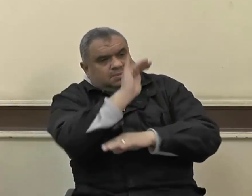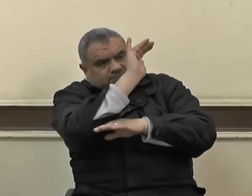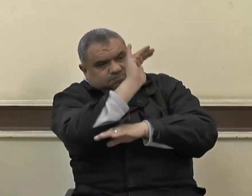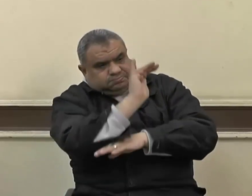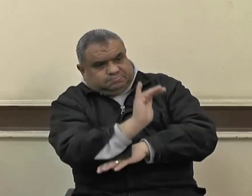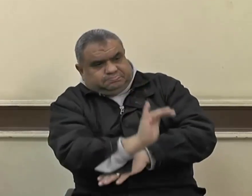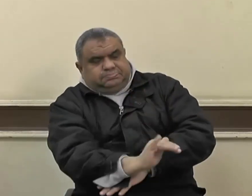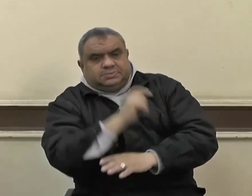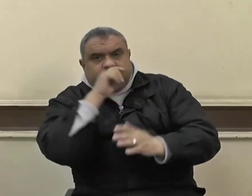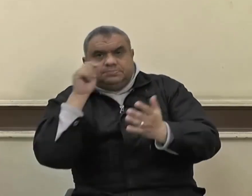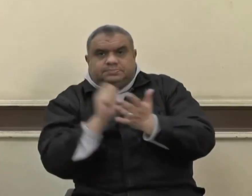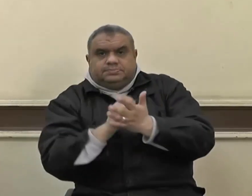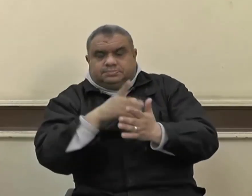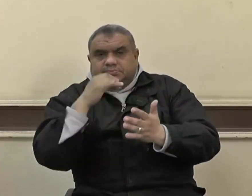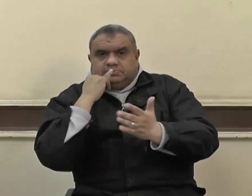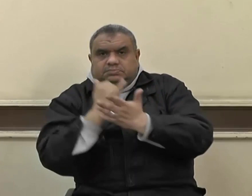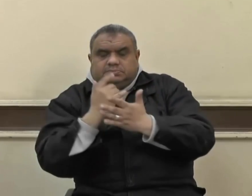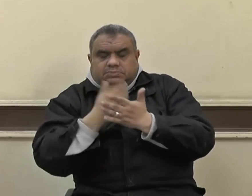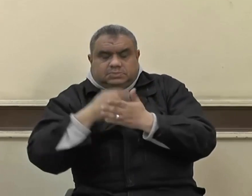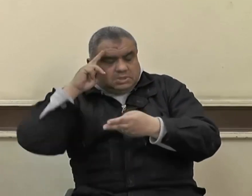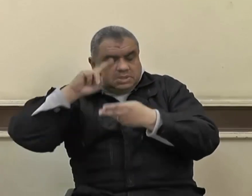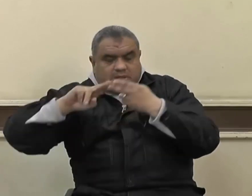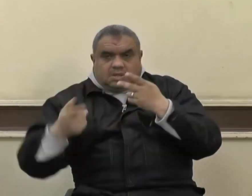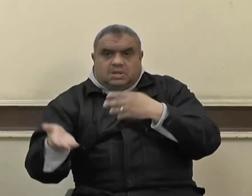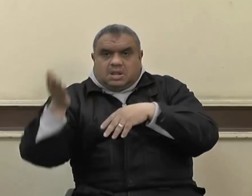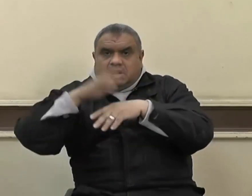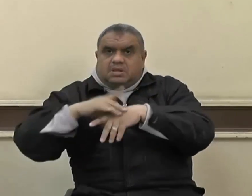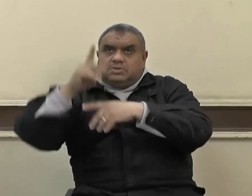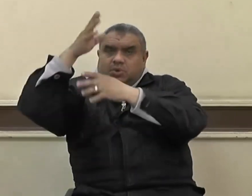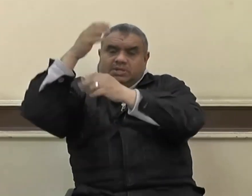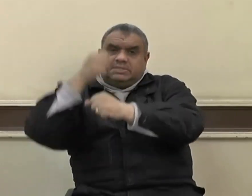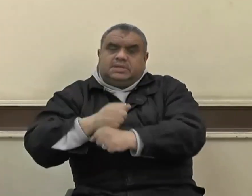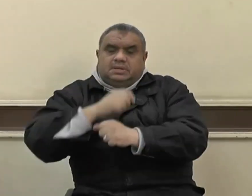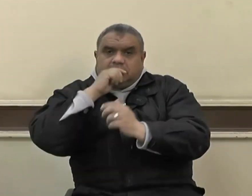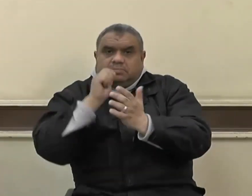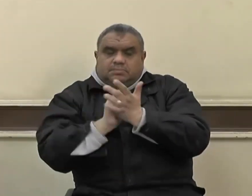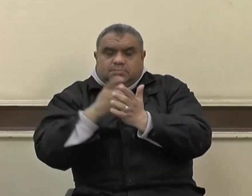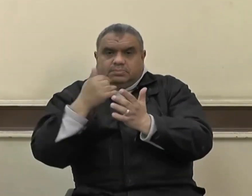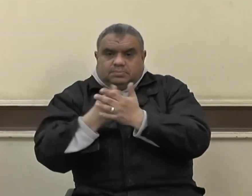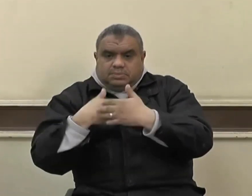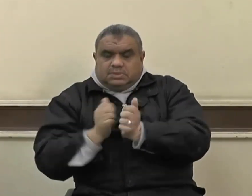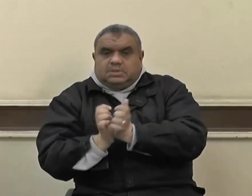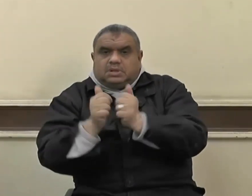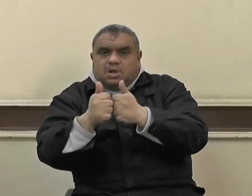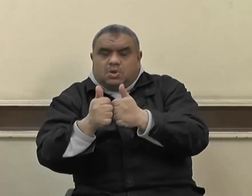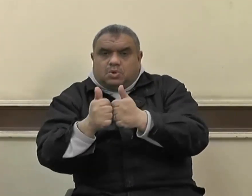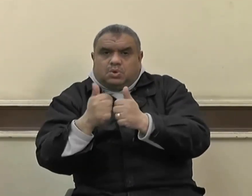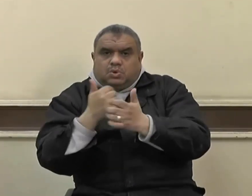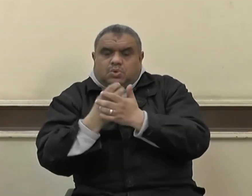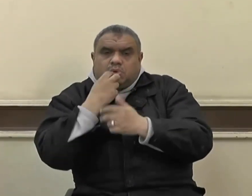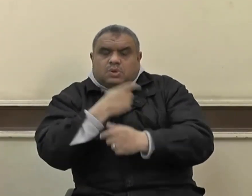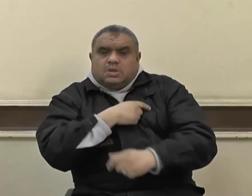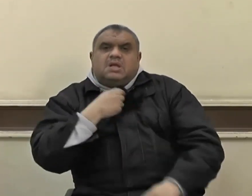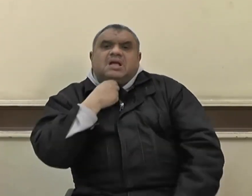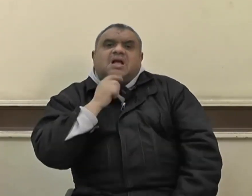سيدنا ونبينا محمدا عبده ورسوله اللهم صلي وسلم وبارك عليه